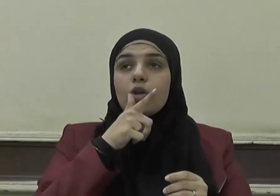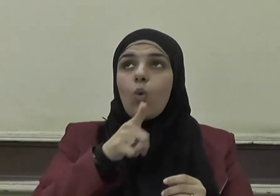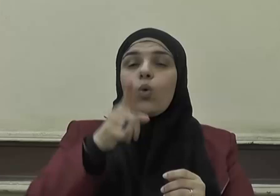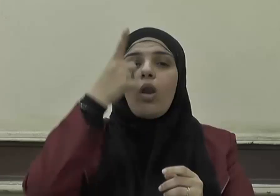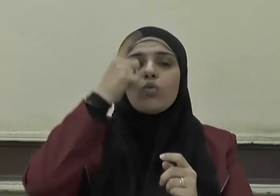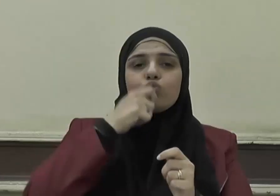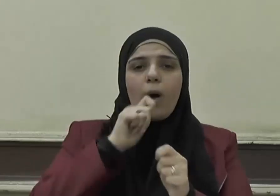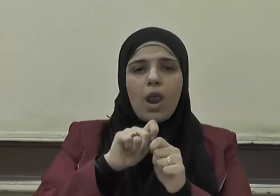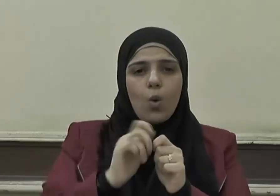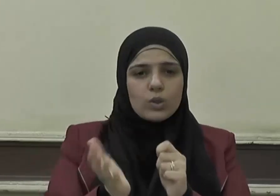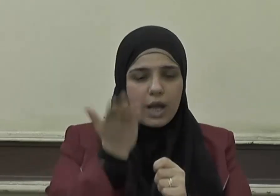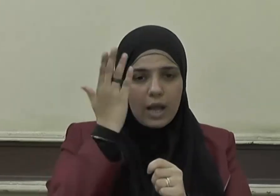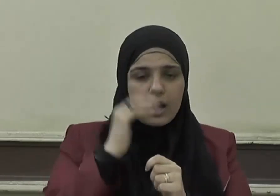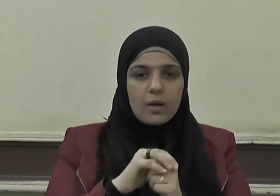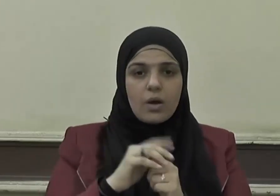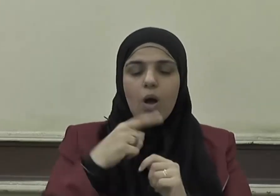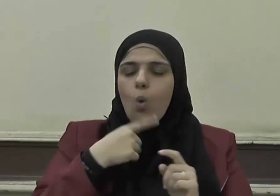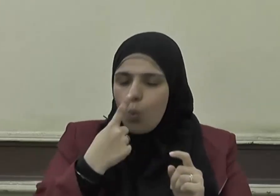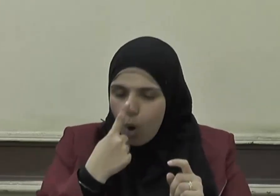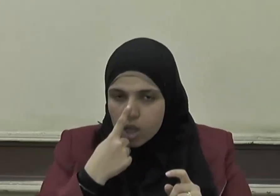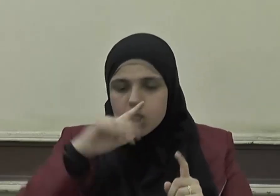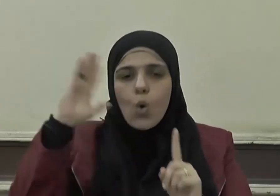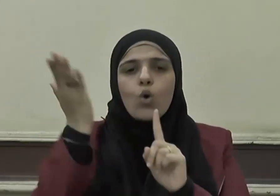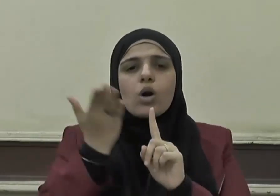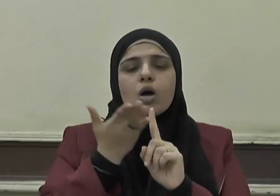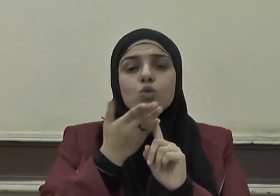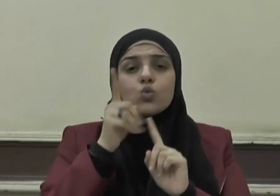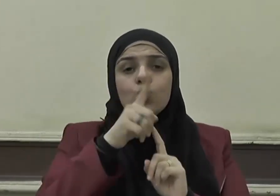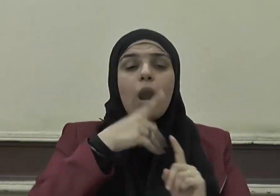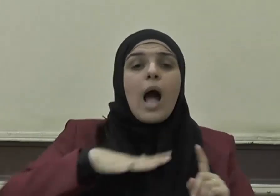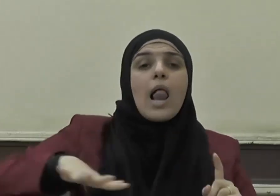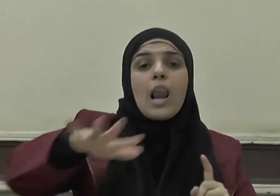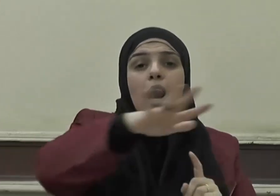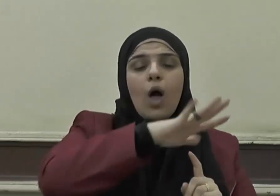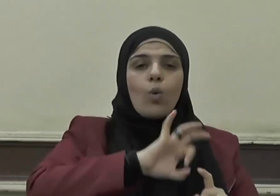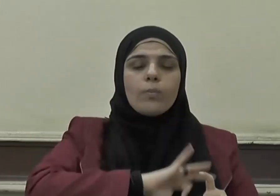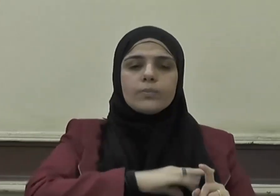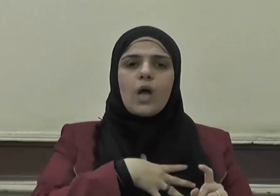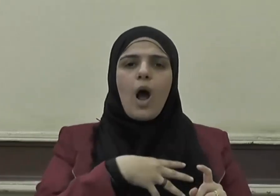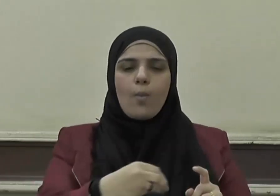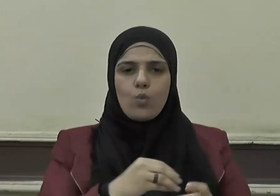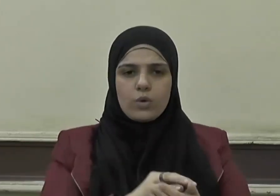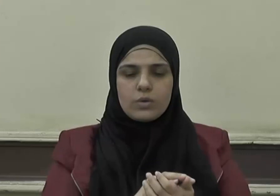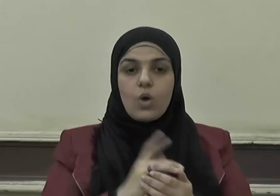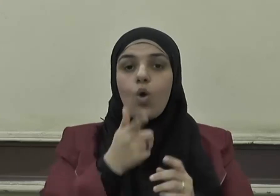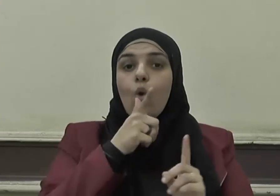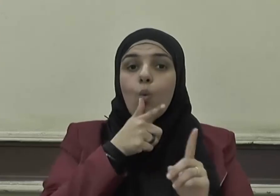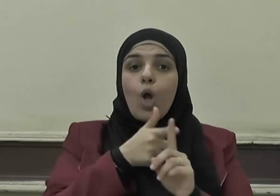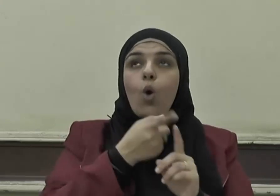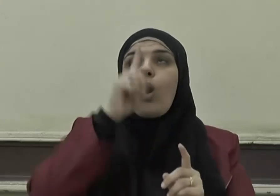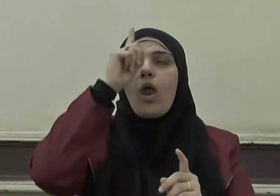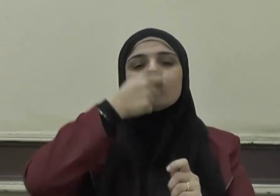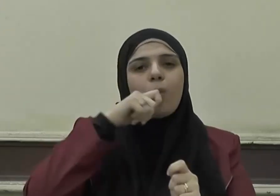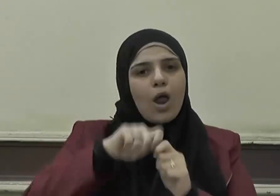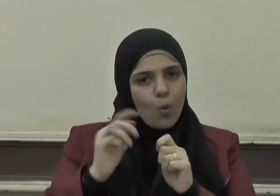جل وعلا وأطيعوا الرسول لعلكم ترحمون ويقول جل شأنه